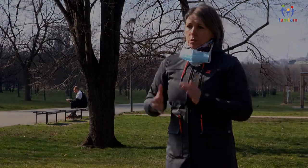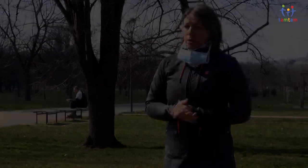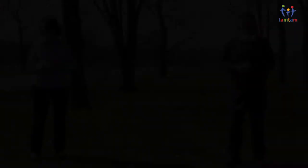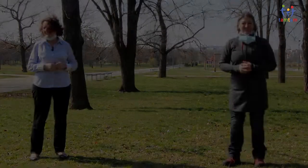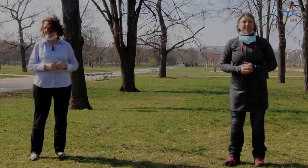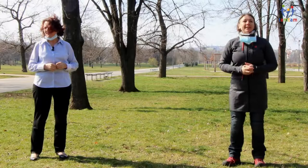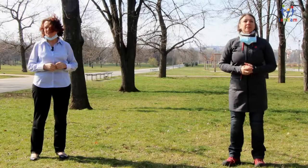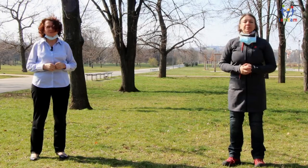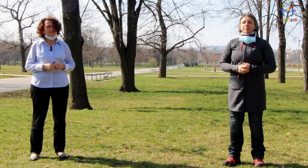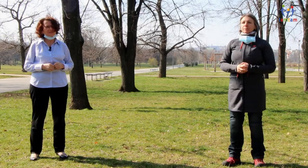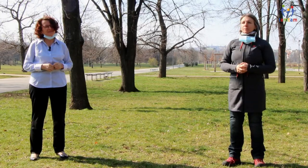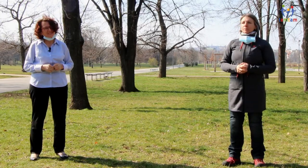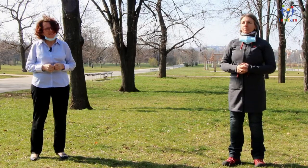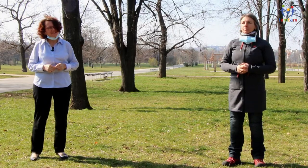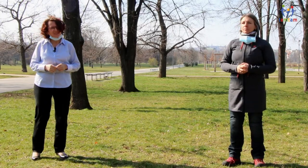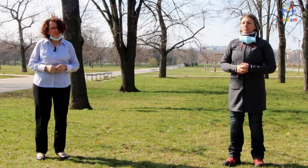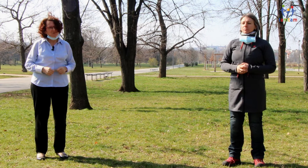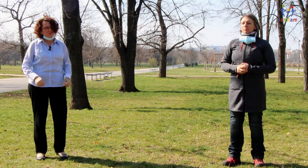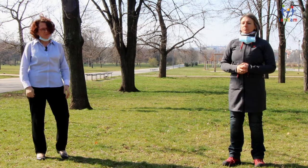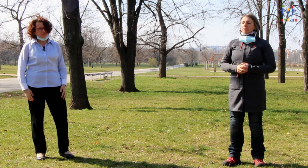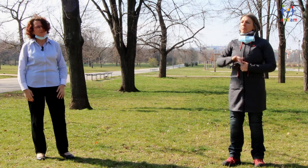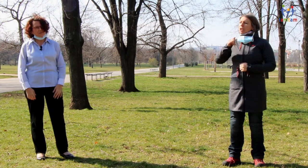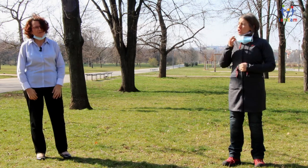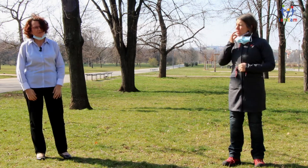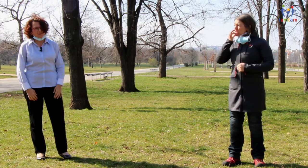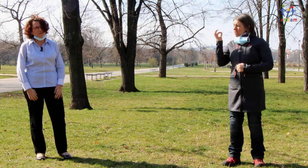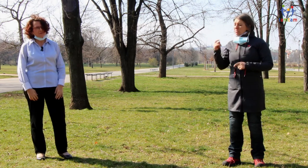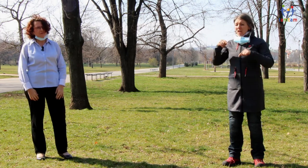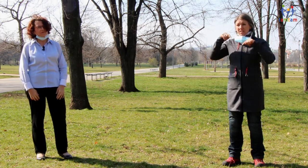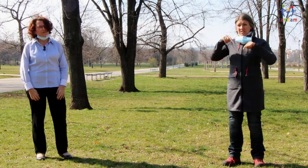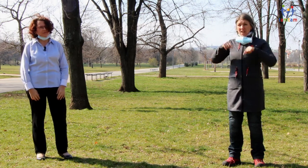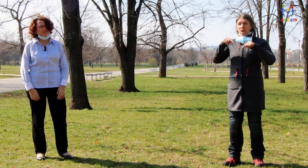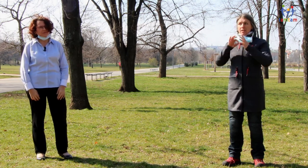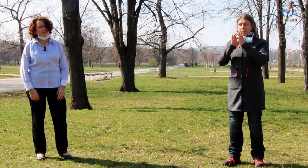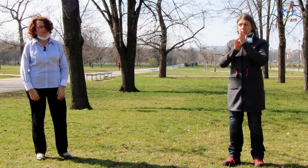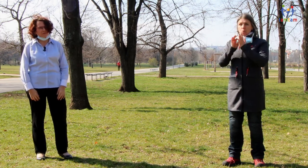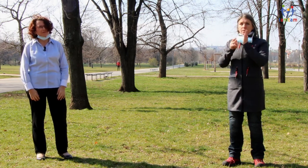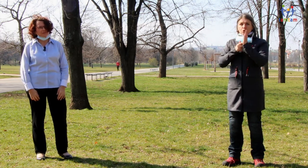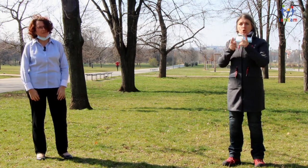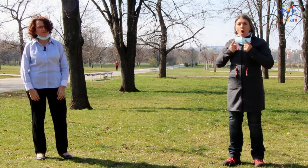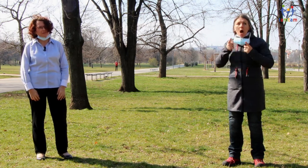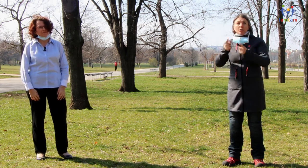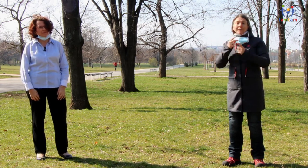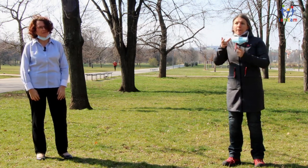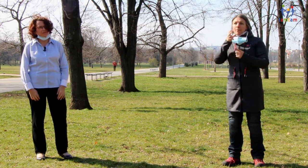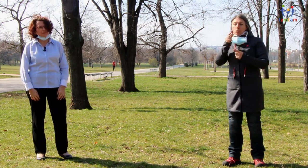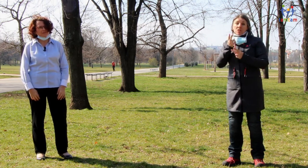Tak, paní doktorko, v současné situaci je do veškerého dění výrazně zapojená i policie. Může docházet k nějakým